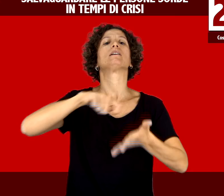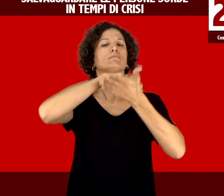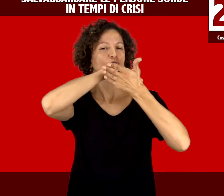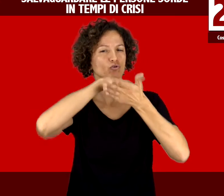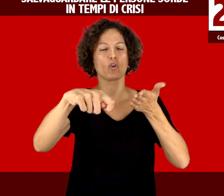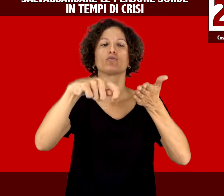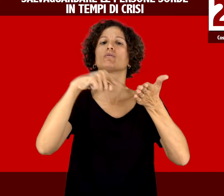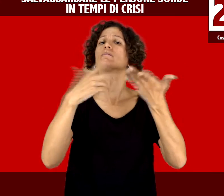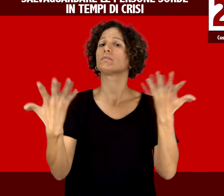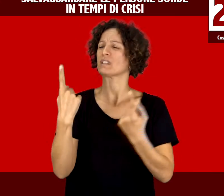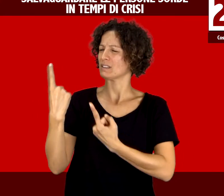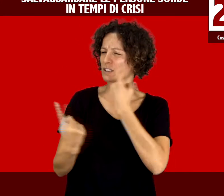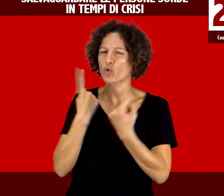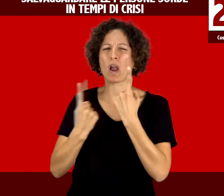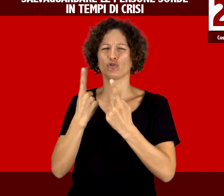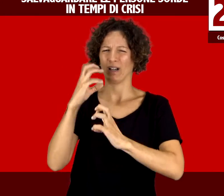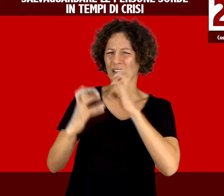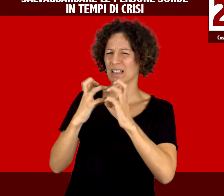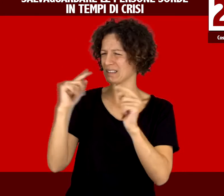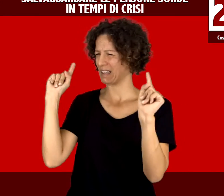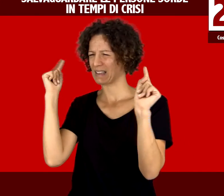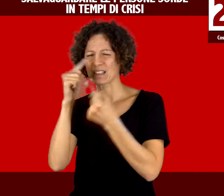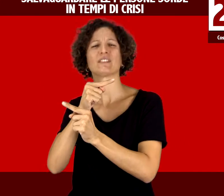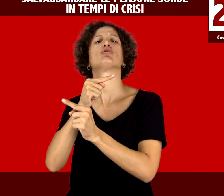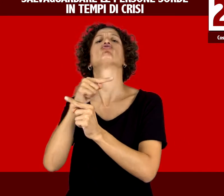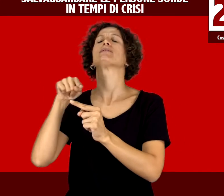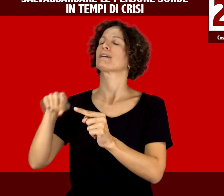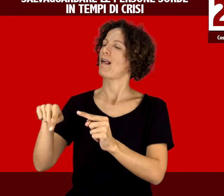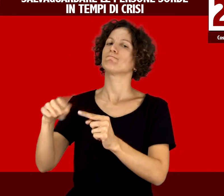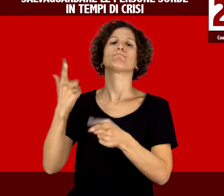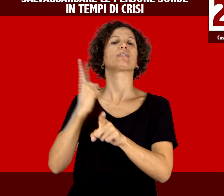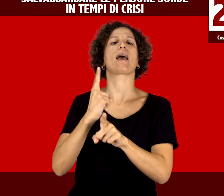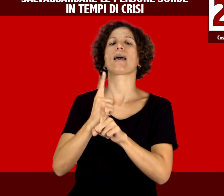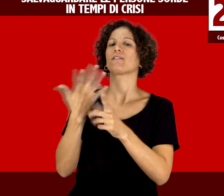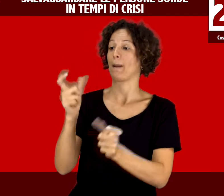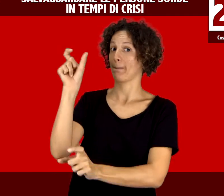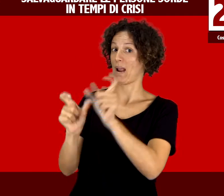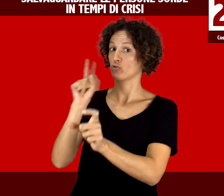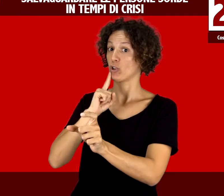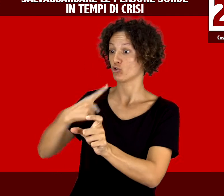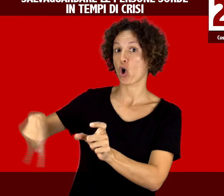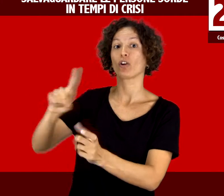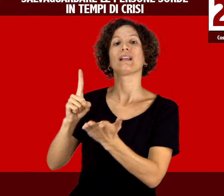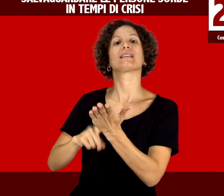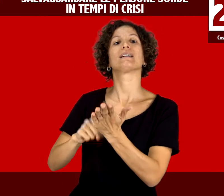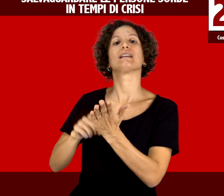più frequenti. Oggi vogliamo sottolineare l'importanza di garantire, durante le diverse crisi che affrontiamo in questo